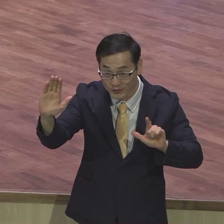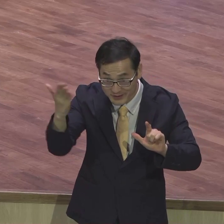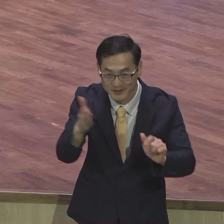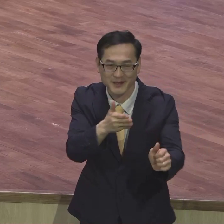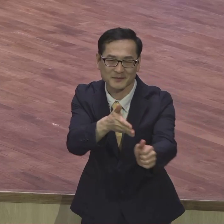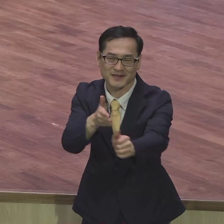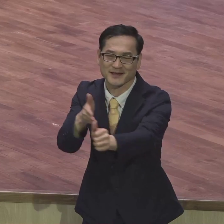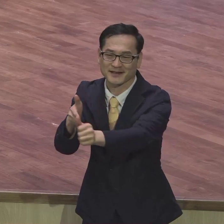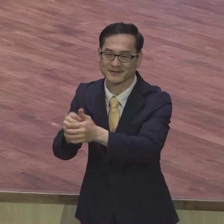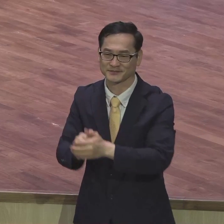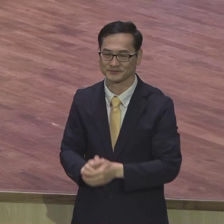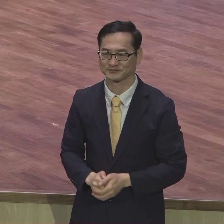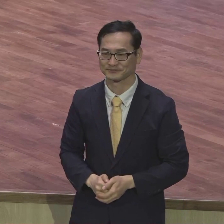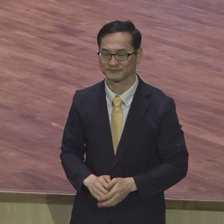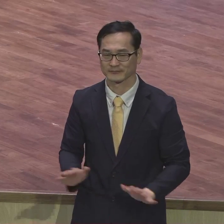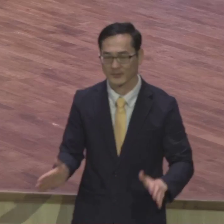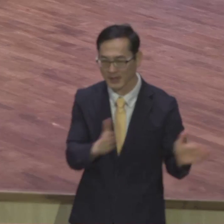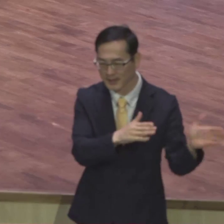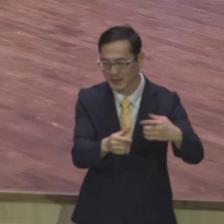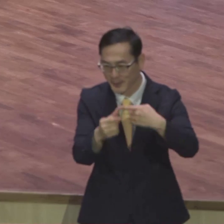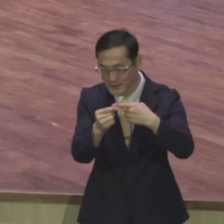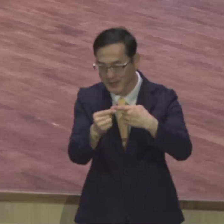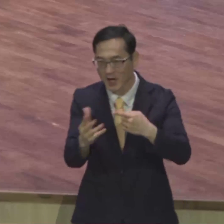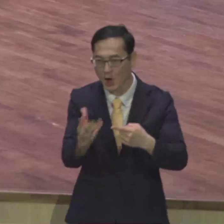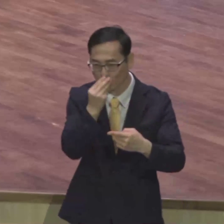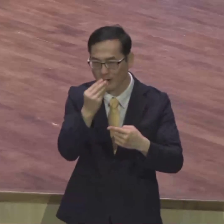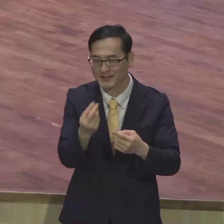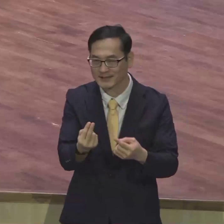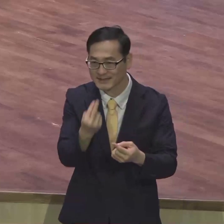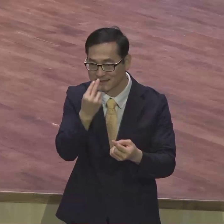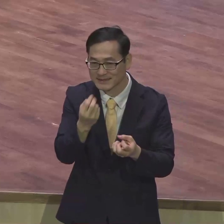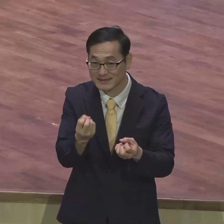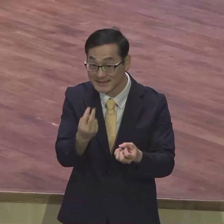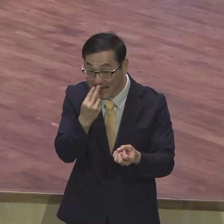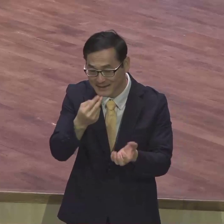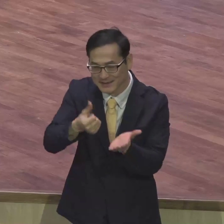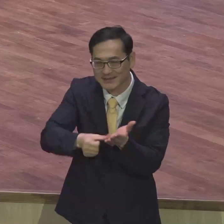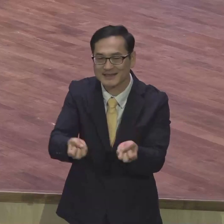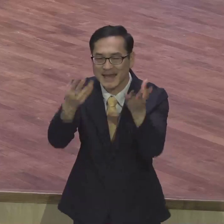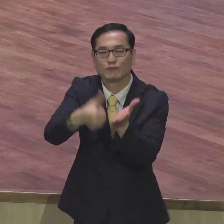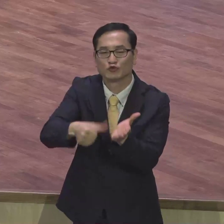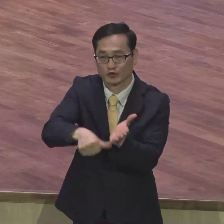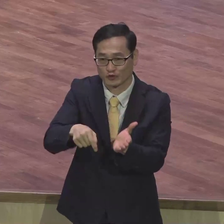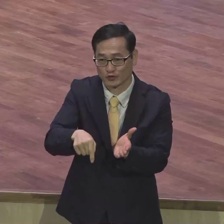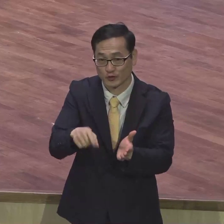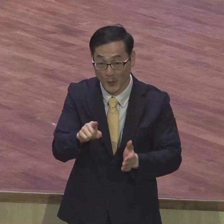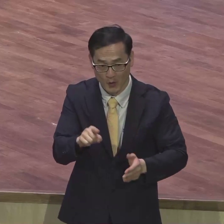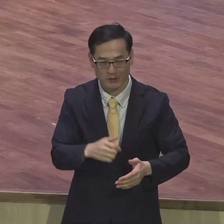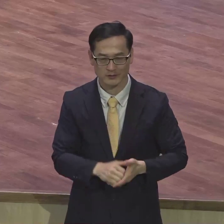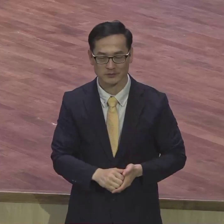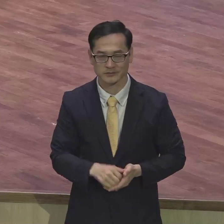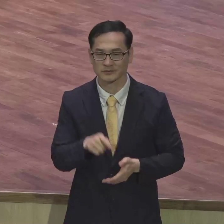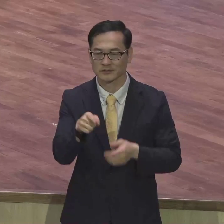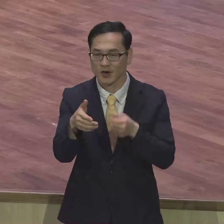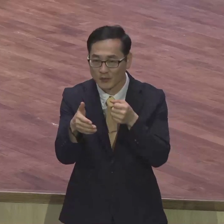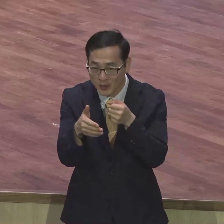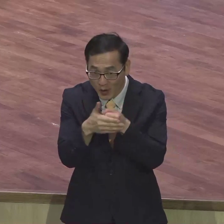산재물입니다 1절입니다 그러므로 형제들아 내가 하나님의 모든 자비하심으로 너희를 권하노니